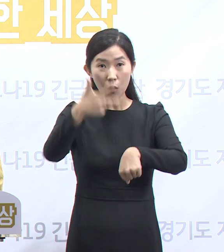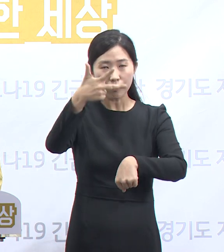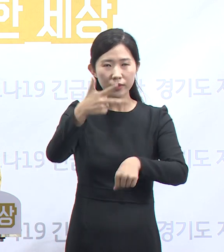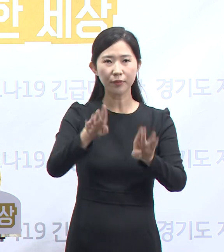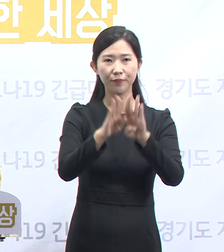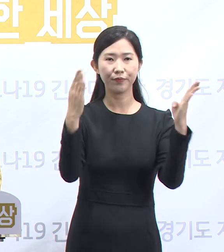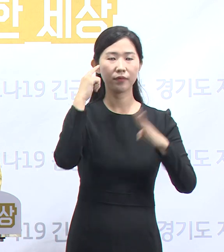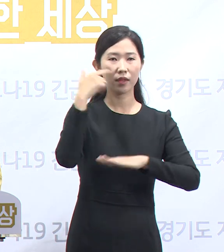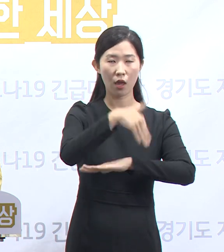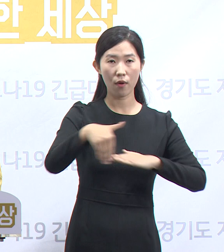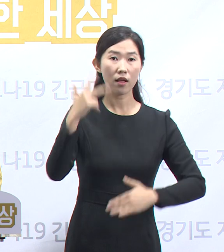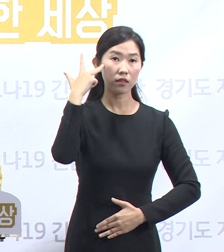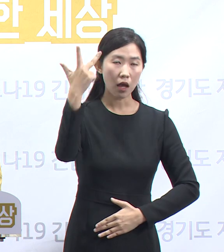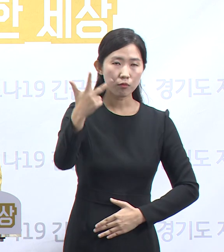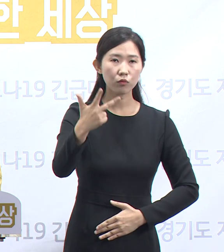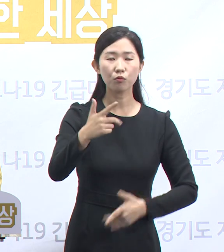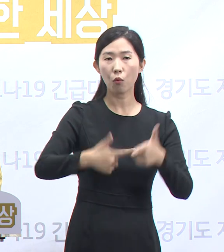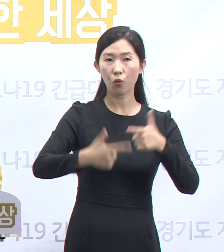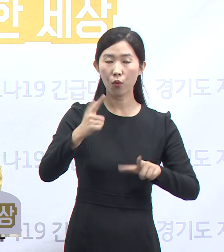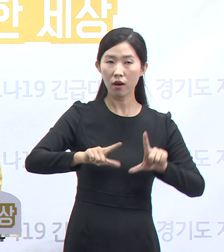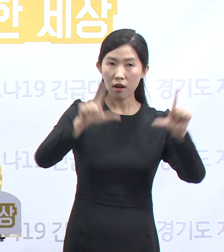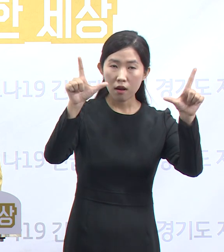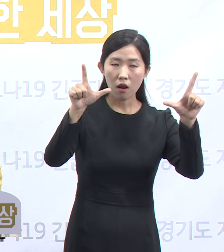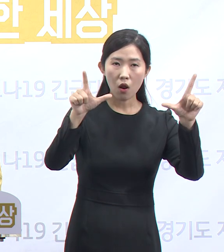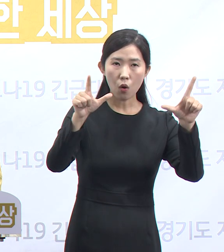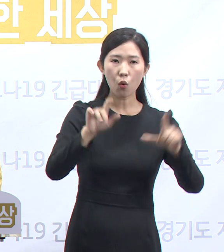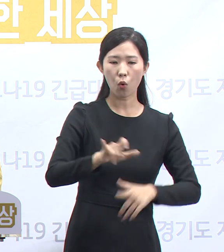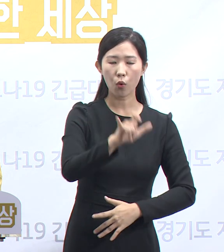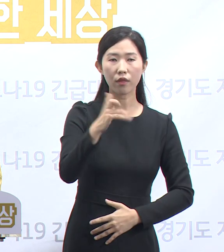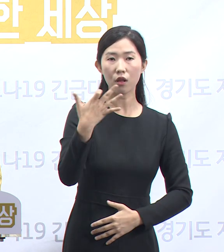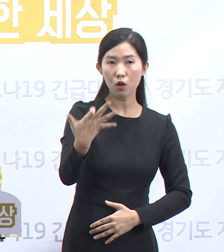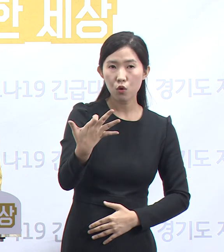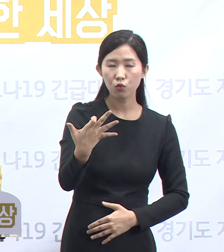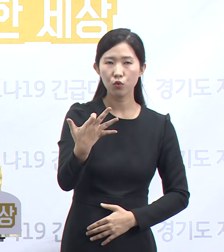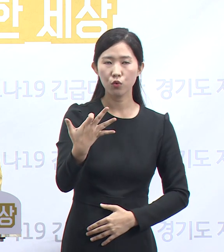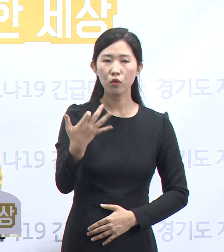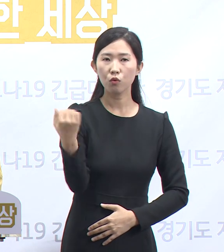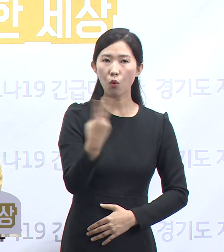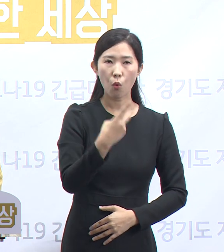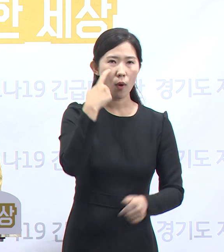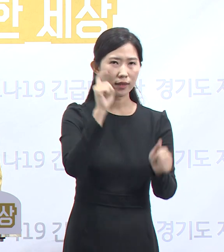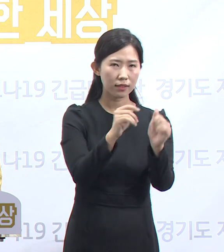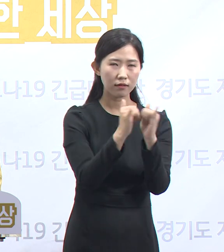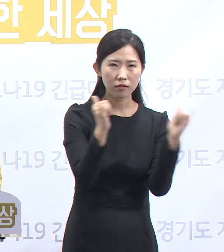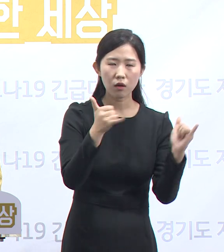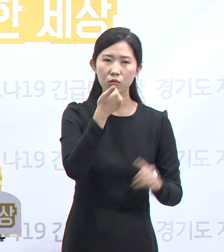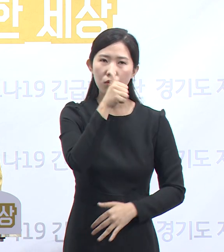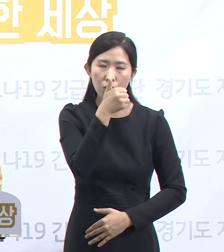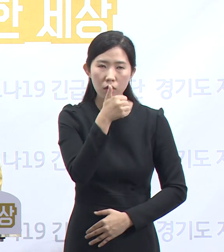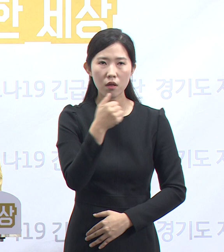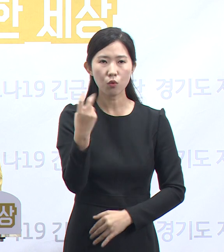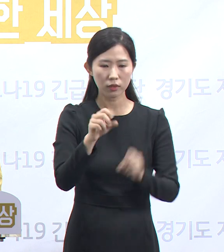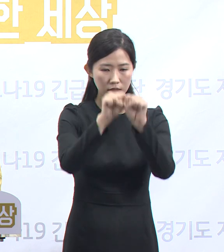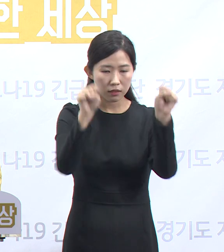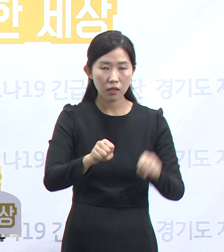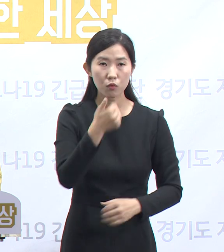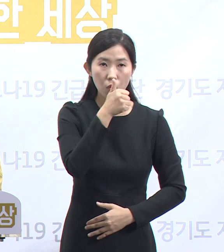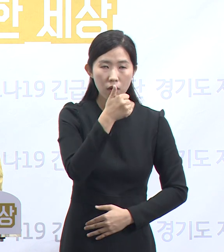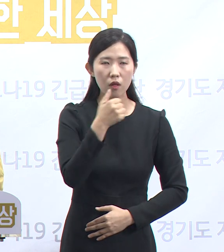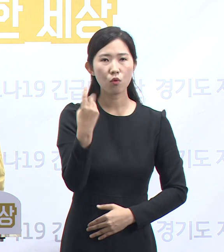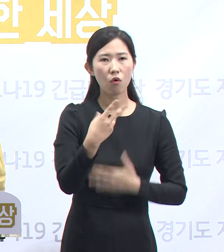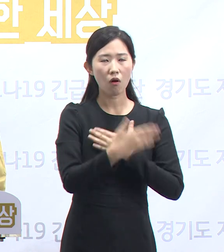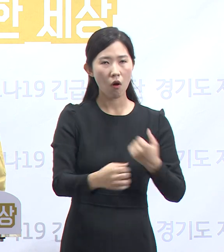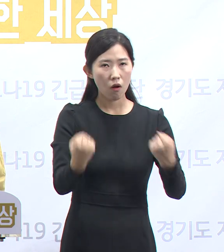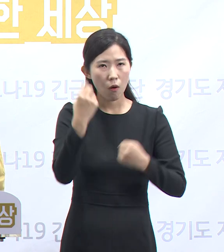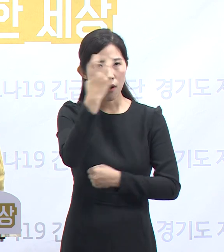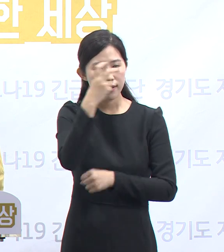코로나19의 진단검사, 경기도 확진자 건강관리 시스템에 대한 소개, 경기도 확진자 역학적 특성 등에 대한 내용을 다룰 예정입니다.